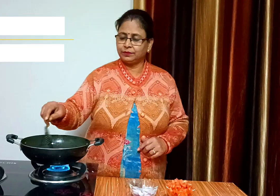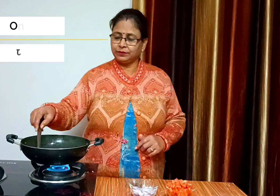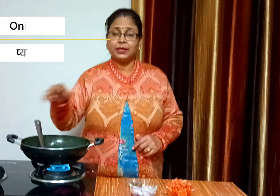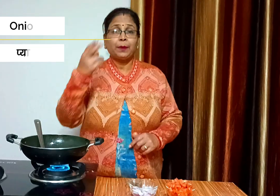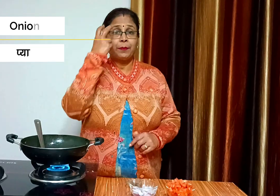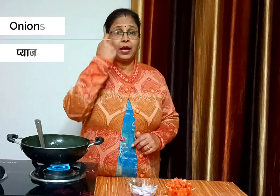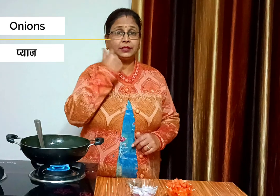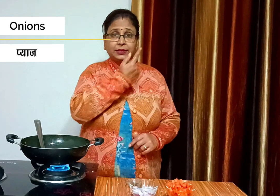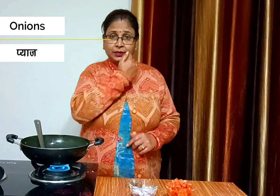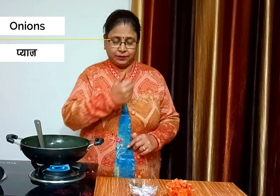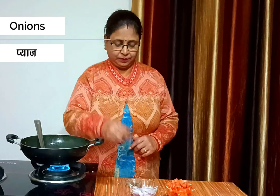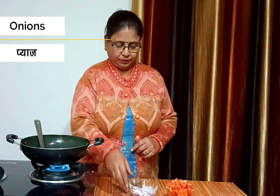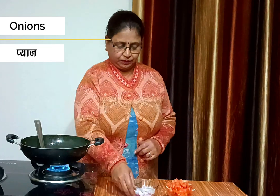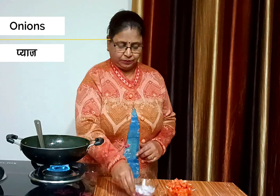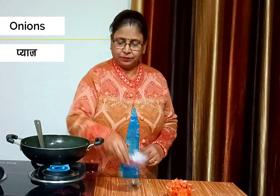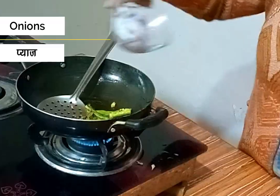अब इसमें दो कटी हुए प्यास डालेंगे